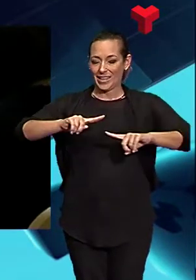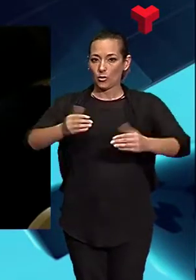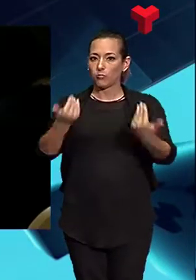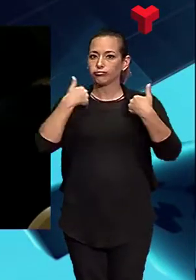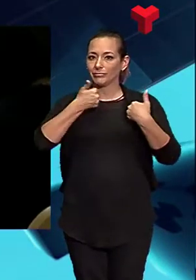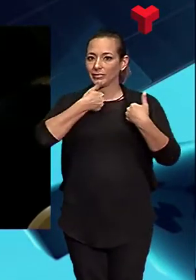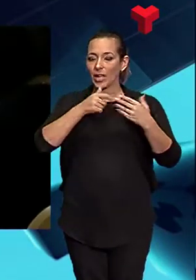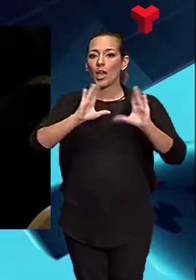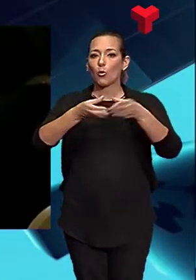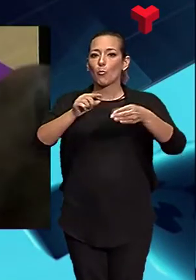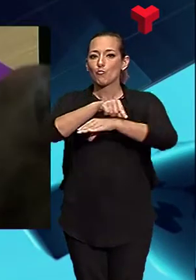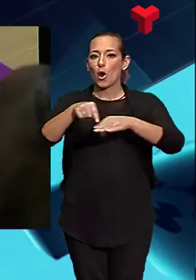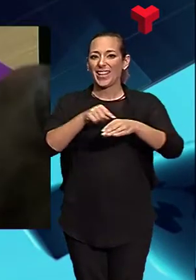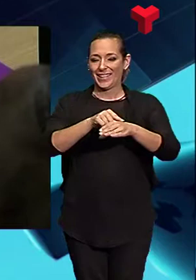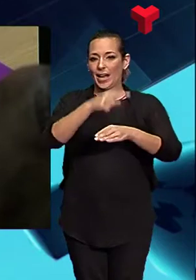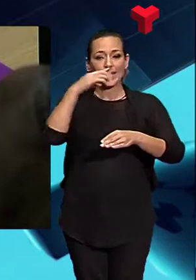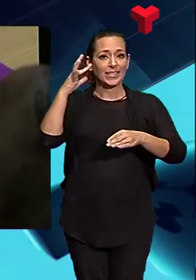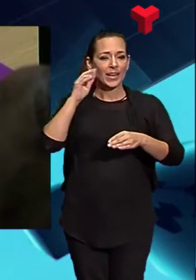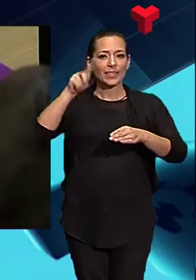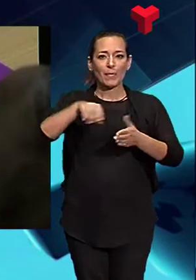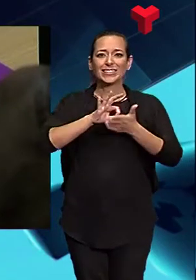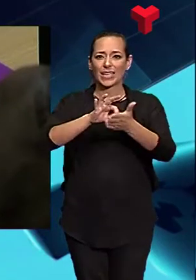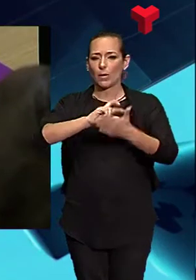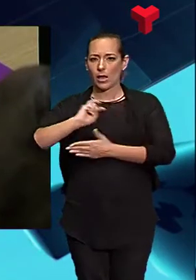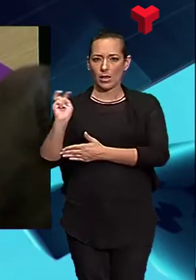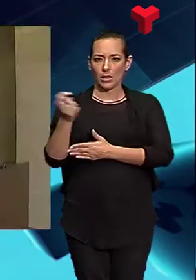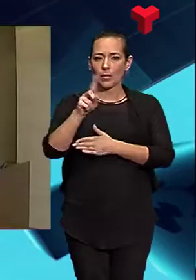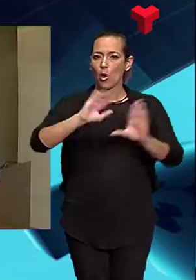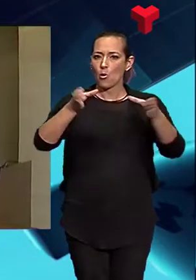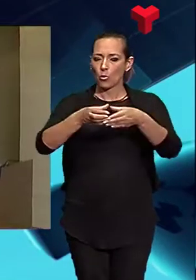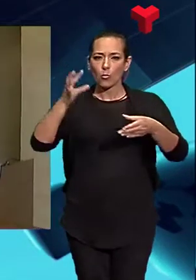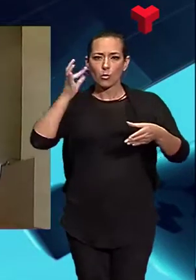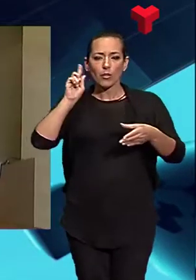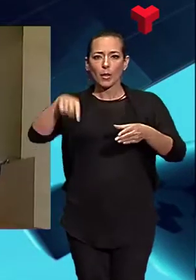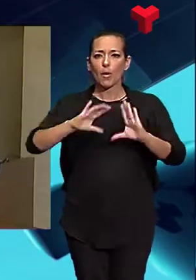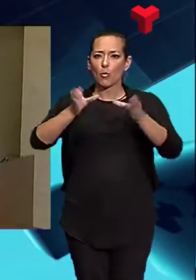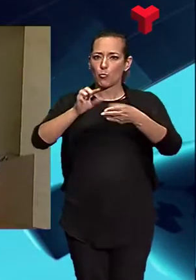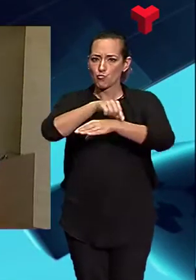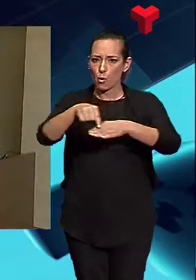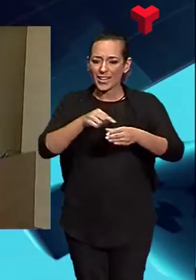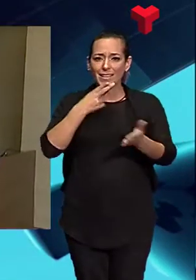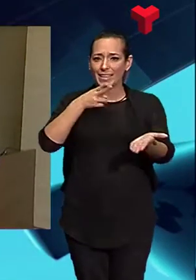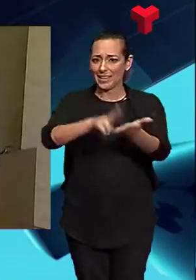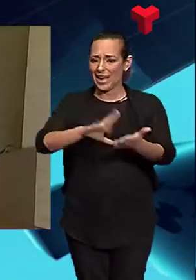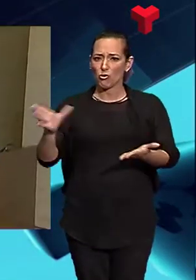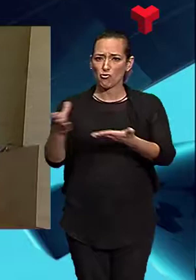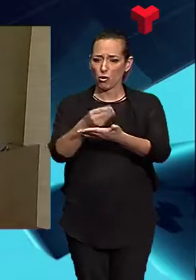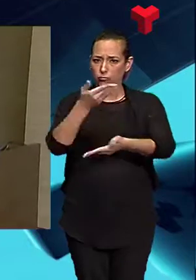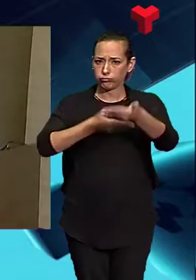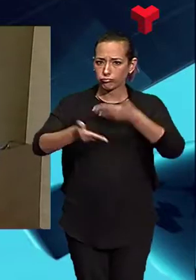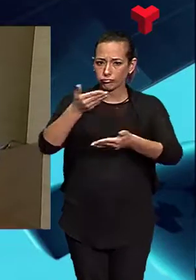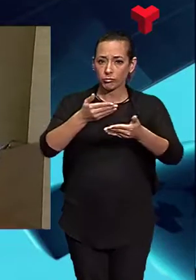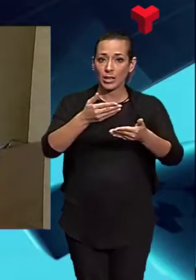gènere i altres serveis de l'Ajuntament, grups de dones, partits polítics i sindicats i es portaran a terme als set